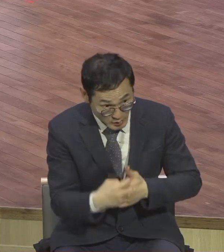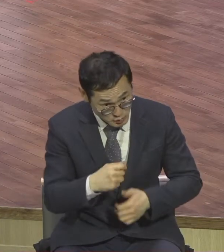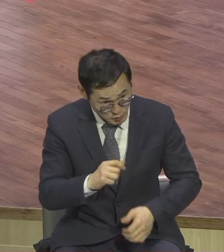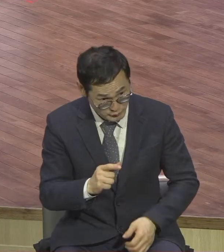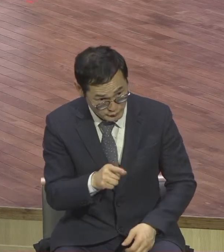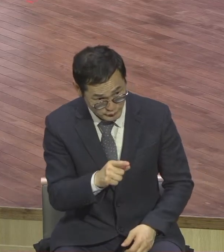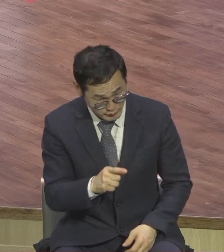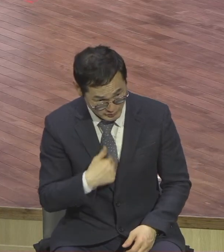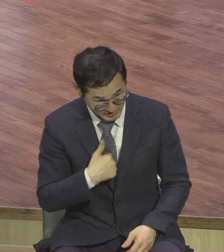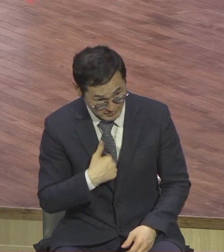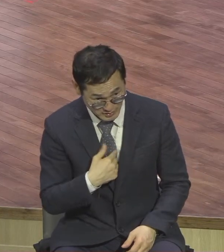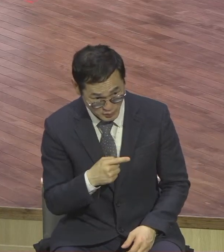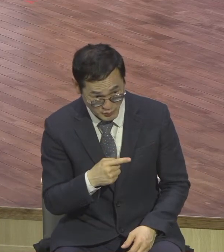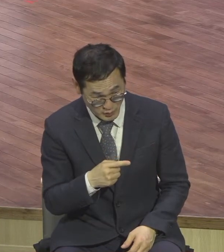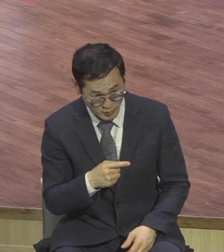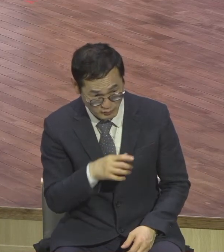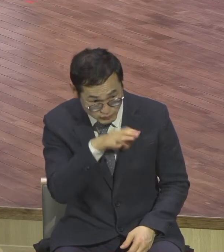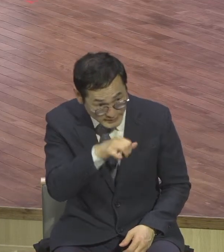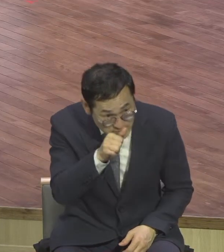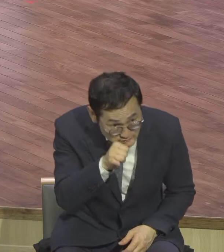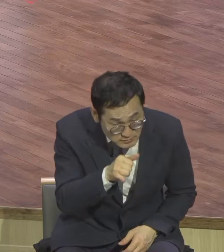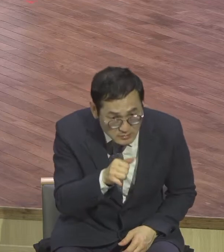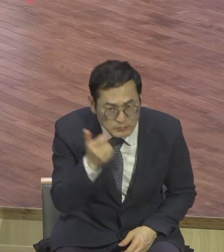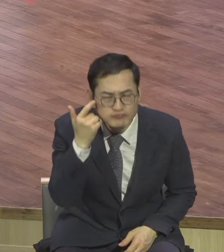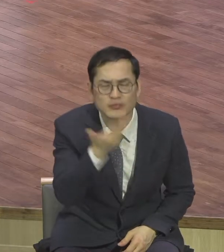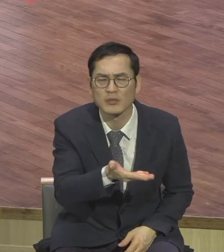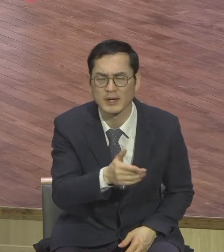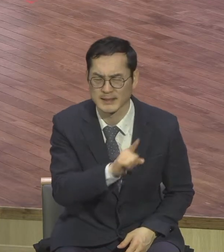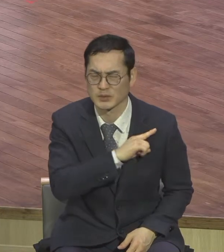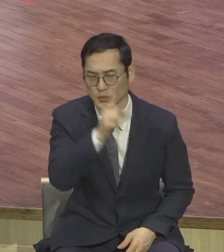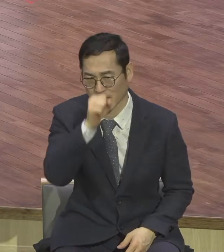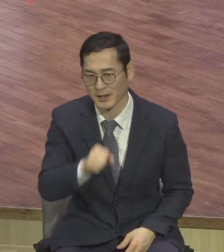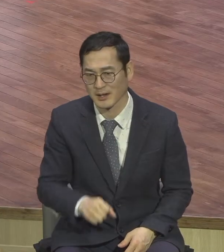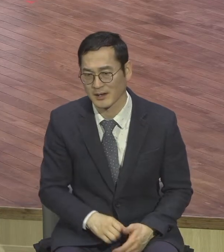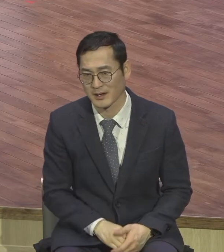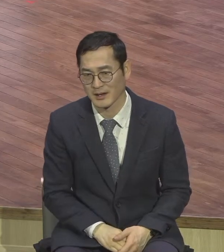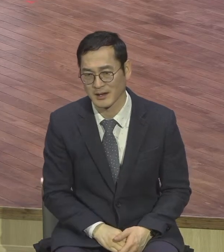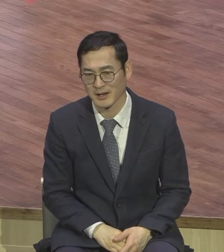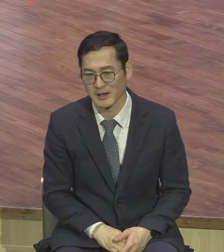덕이든지 아니든지 두 중에 하나요 치유입니다 치유 서로 치유거든